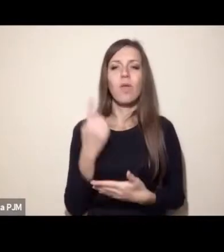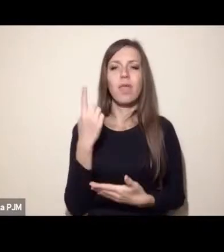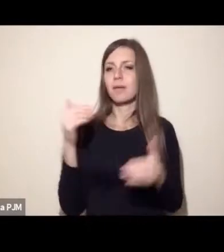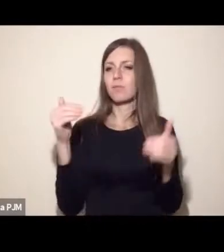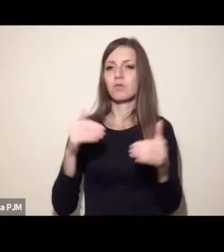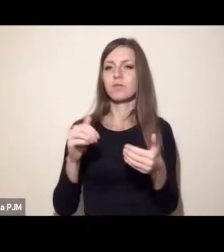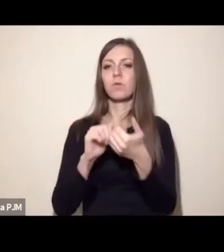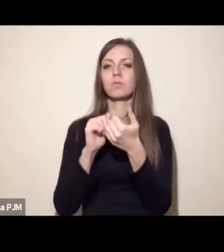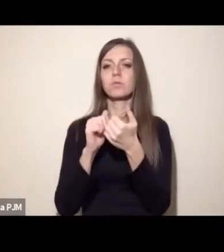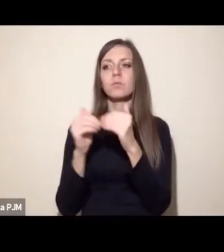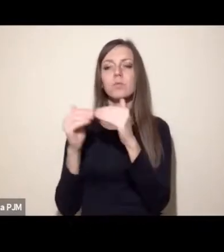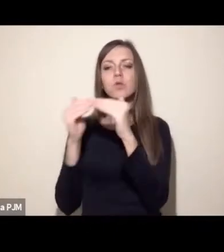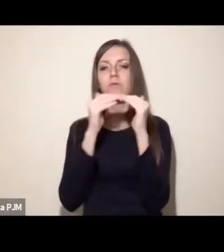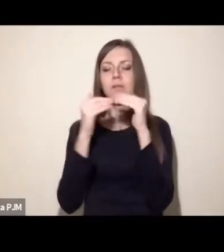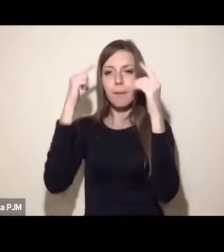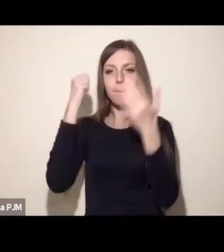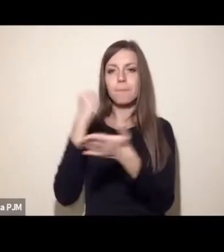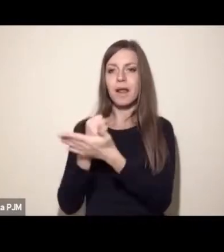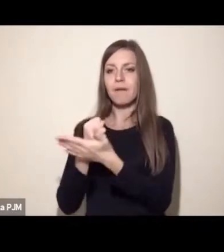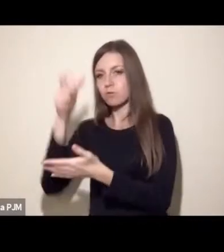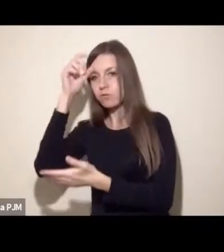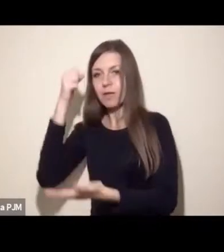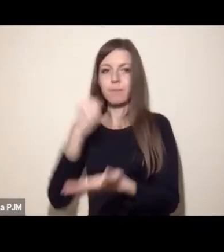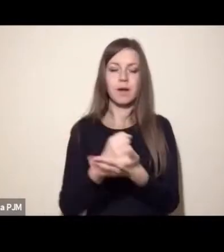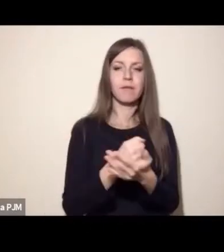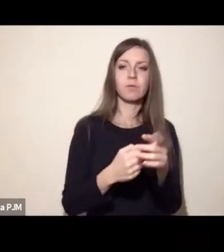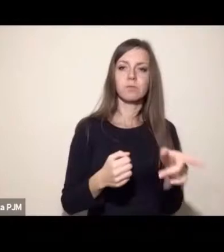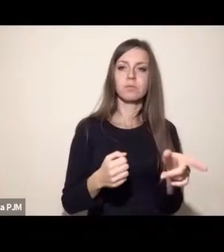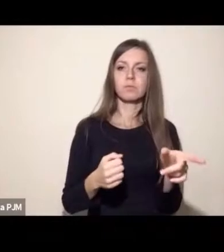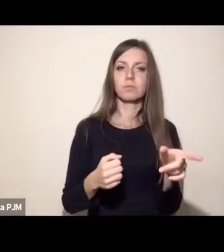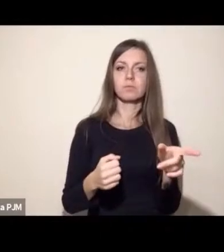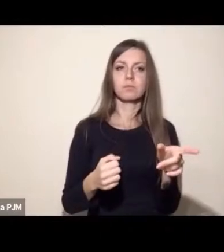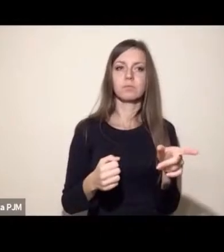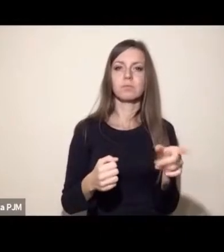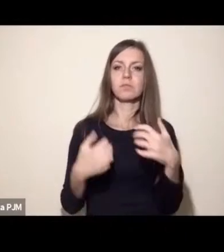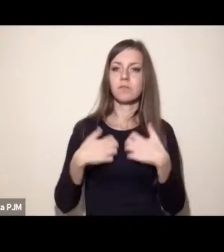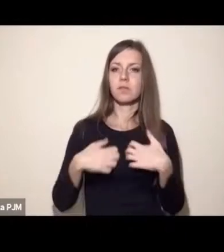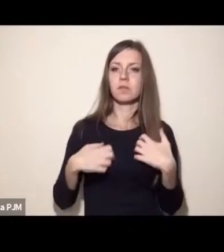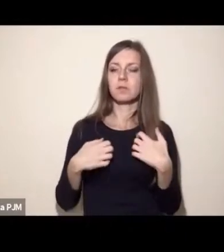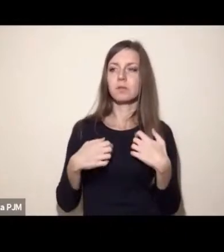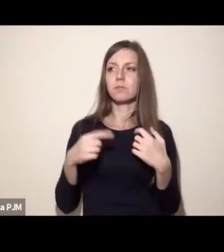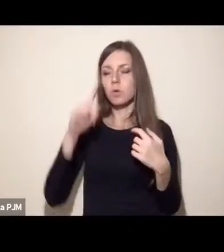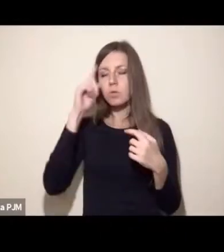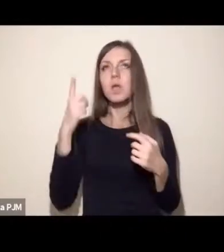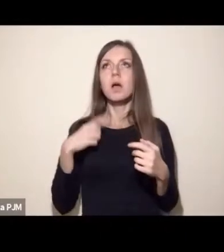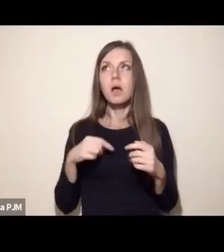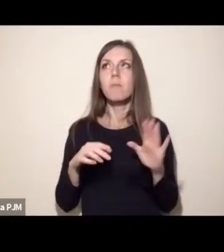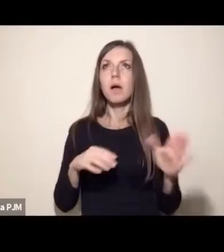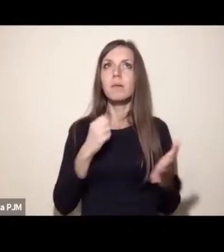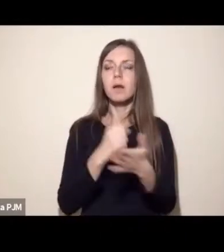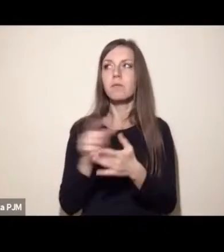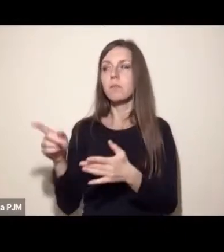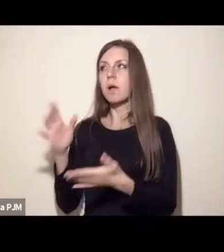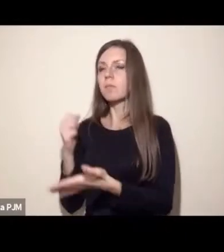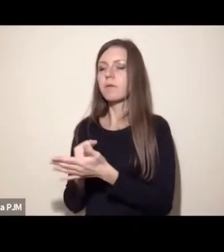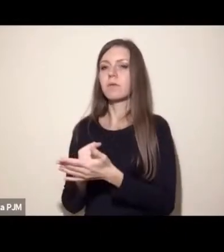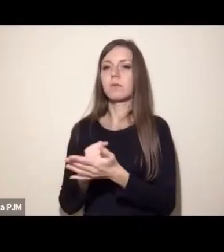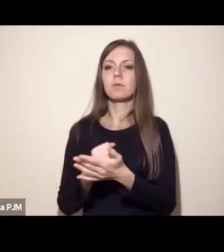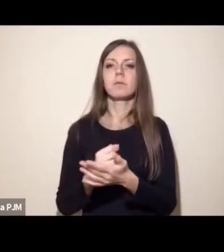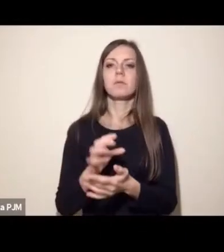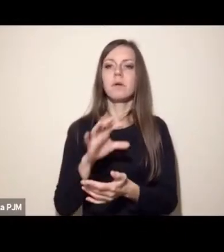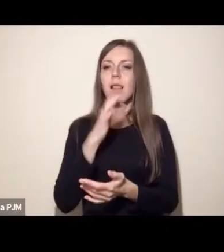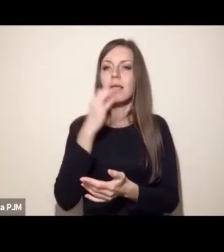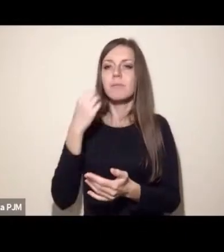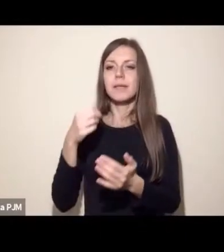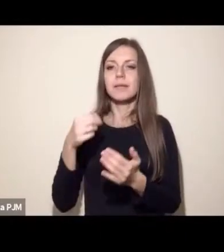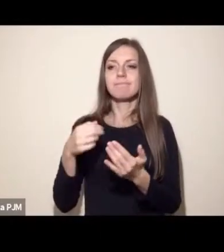w głowach ludzi jest zrównanie praw w sensie faktycznym. Jeżeli coś zostałoby unormowane prawnie, to zostałoby to też